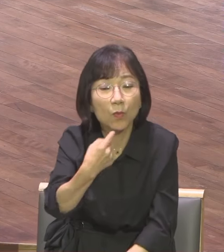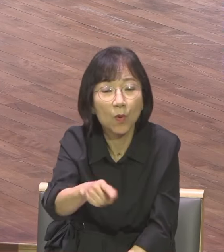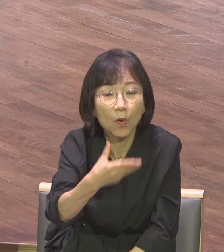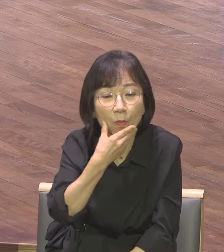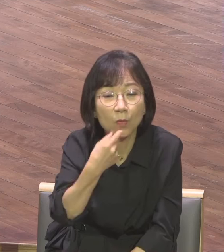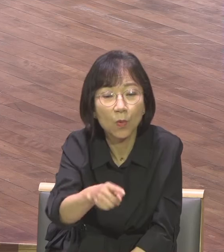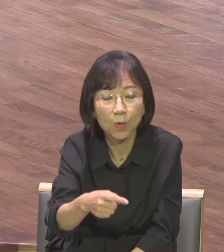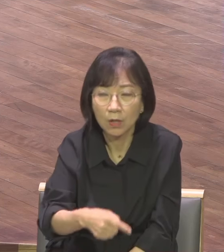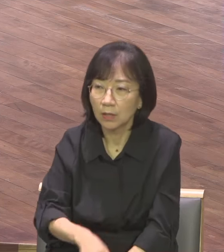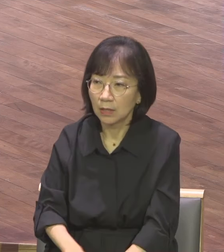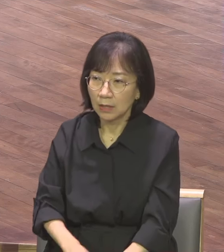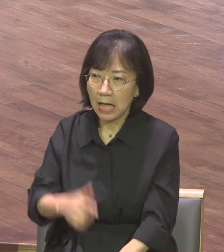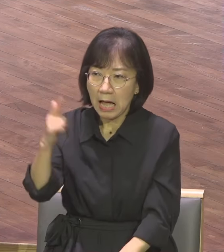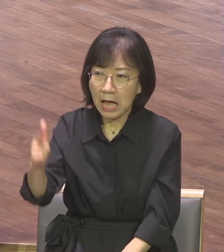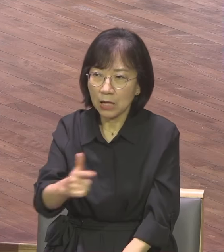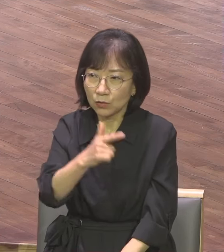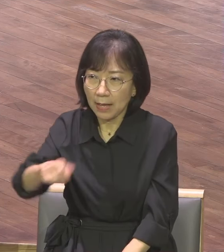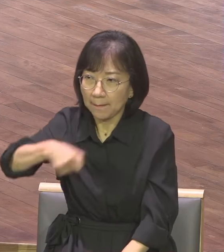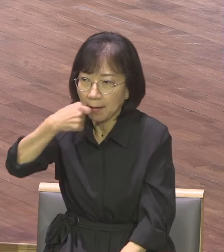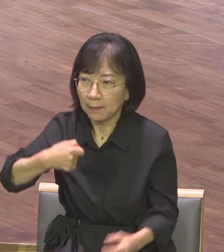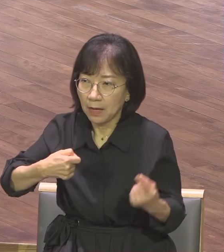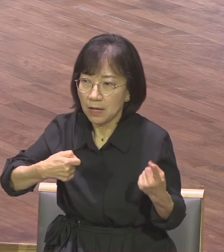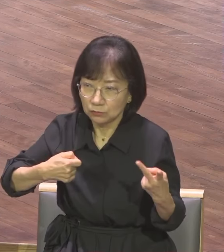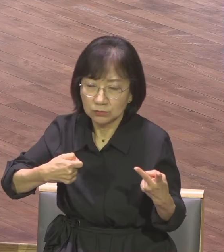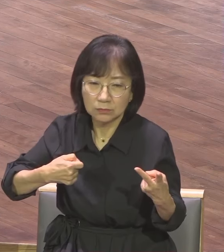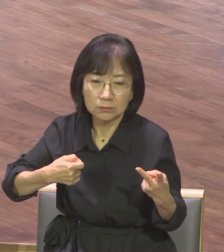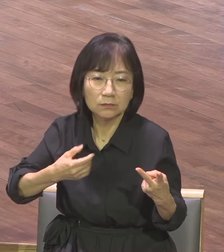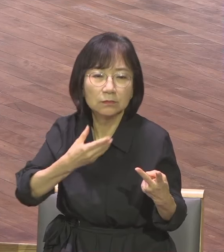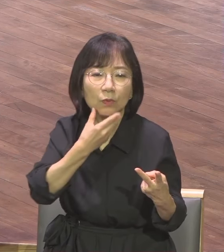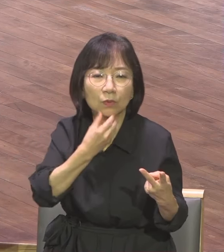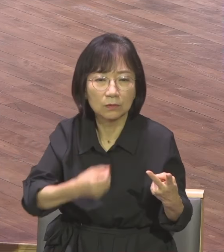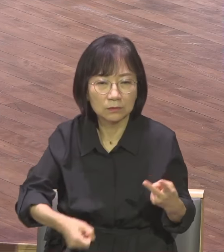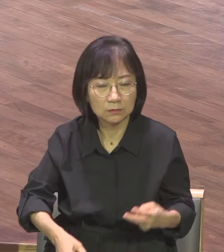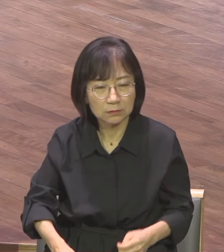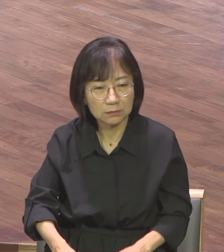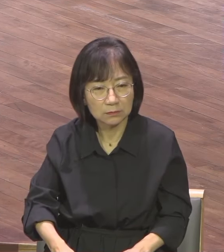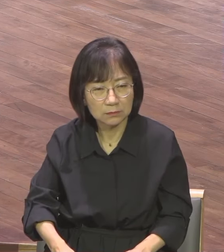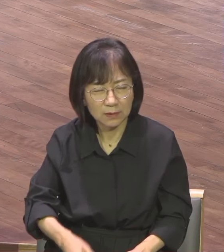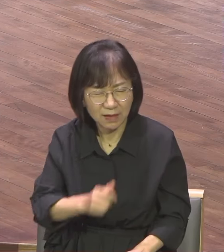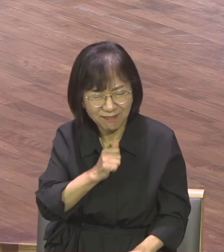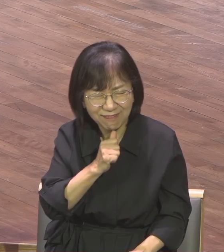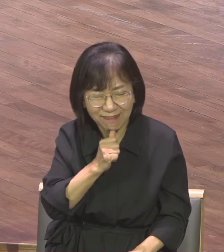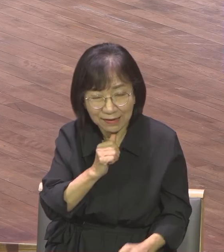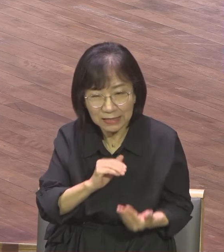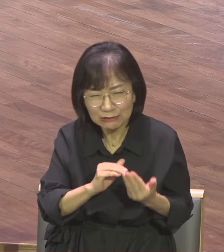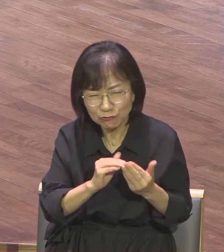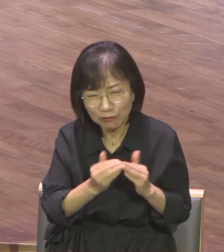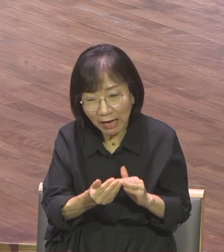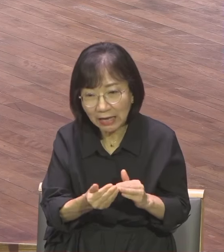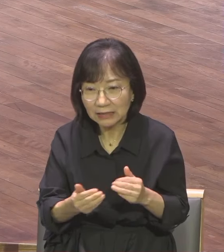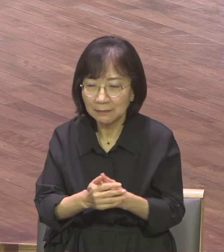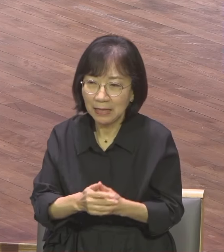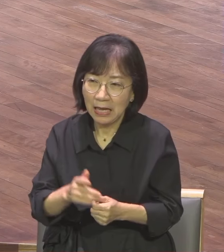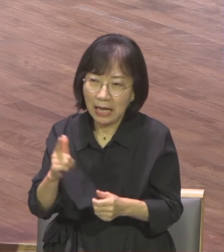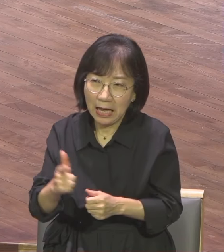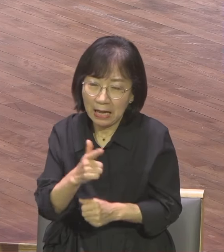게 복입니다 여러분들에게 복이 하루 두 끼 먹는 것이 복입니까? 아니잖아요 병으로 투병하는 사람들에게